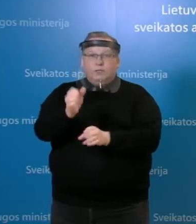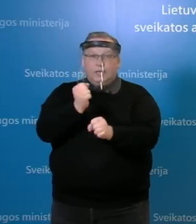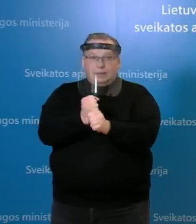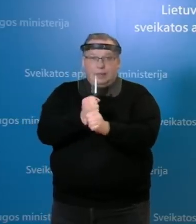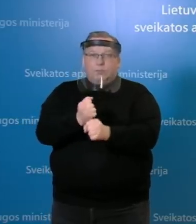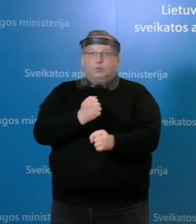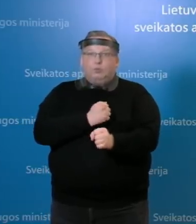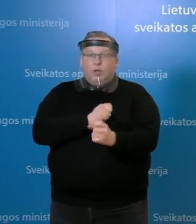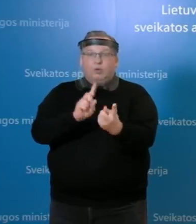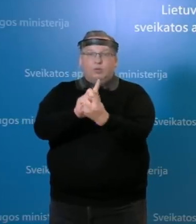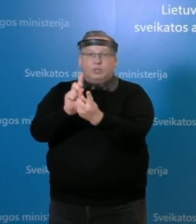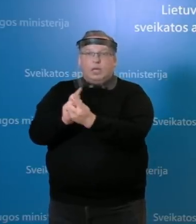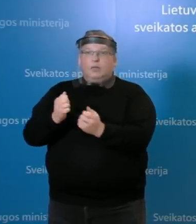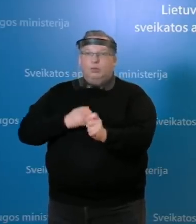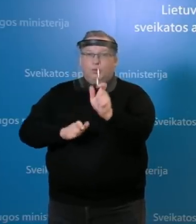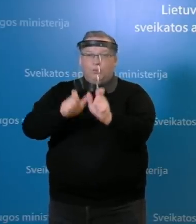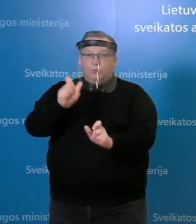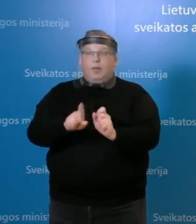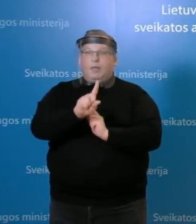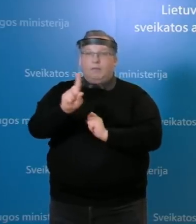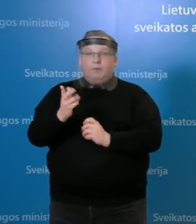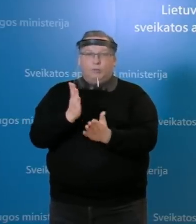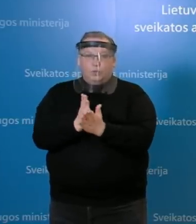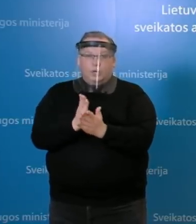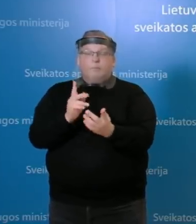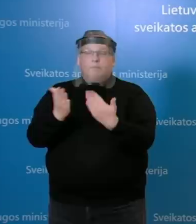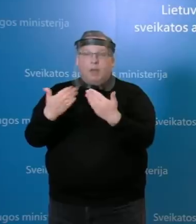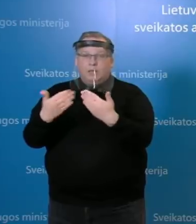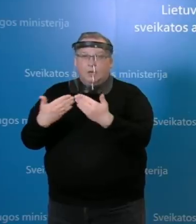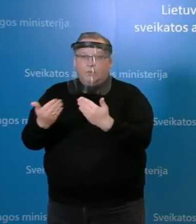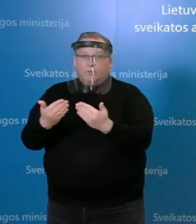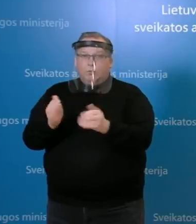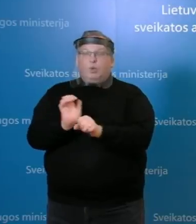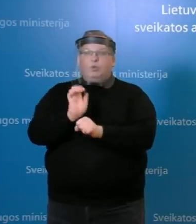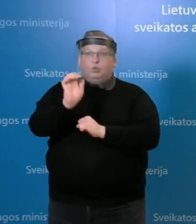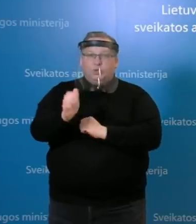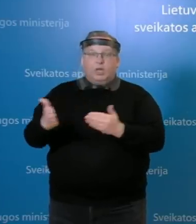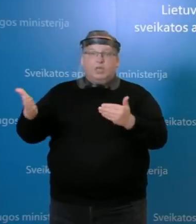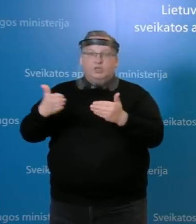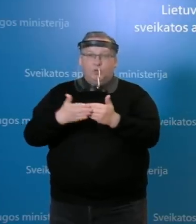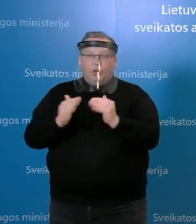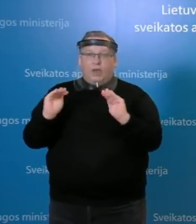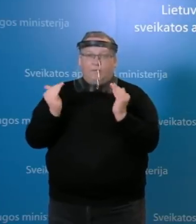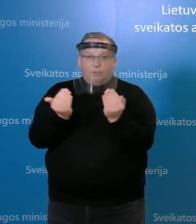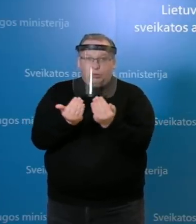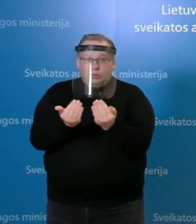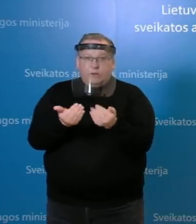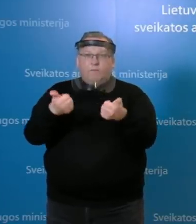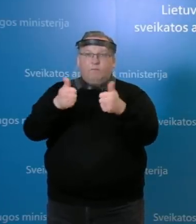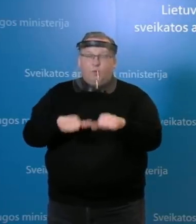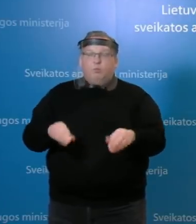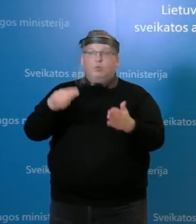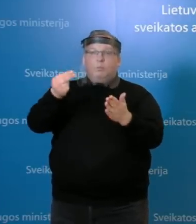sąlytų turėjo asmenis, su jais kiekvienu yra bentraujama, siunčiamos izolėjimas informos, kad asmenis pasirašytų,